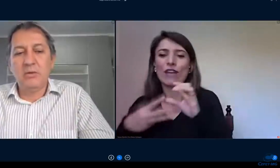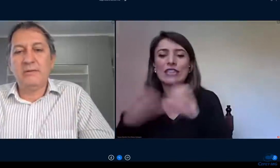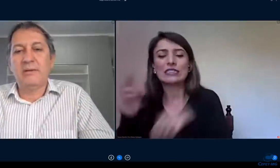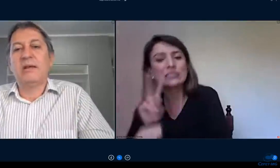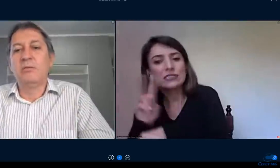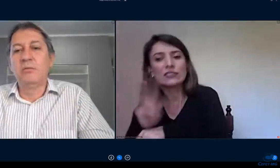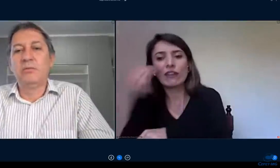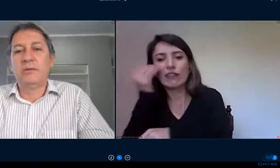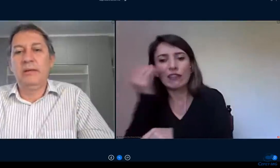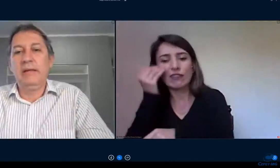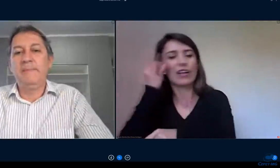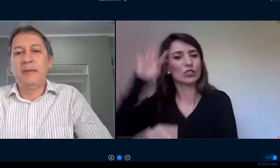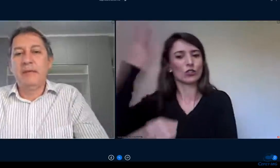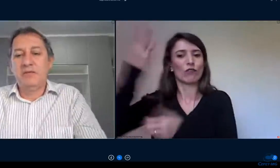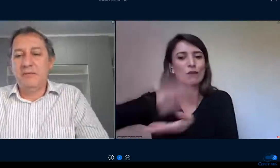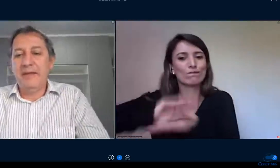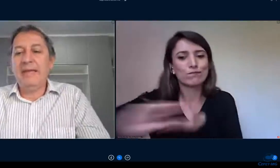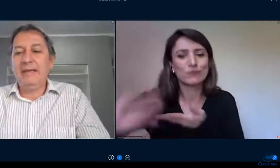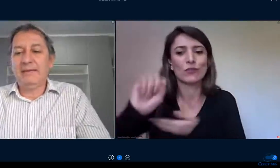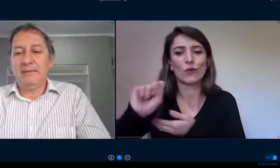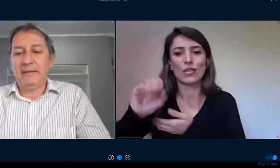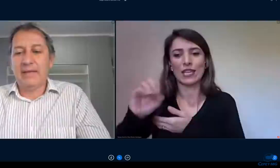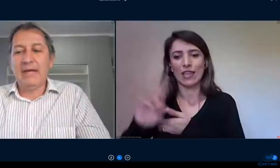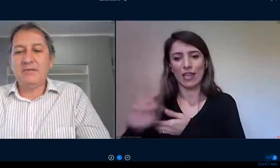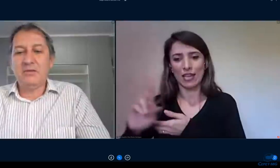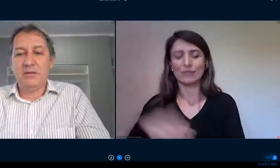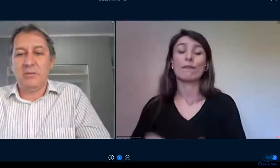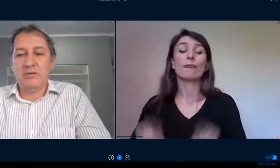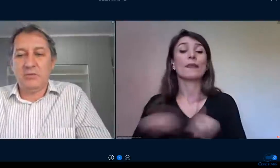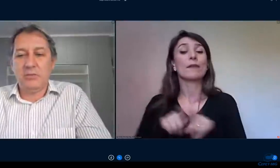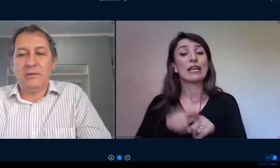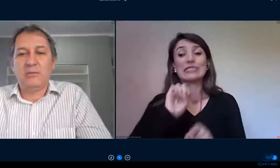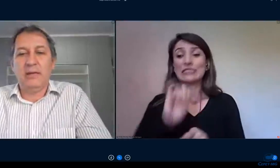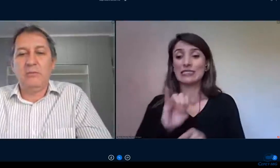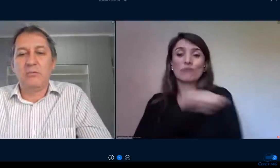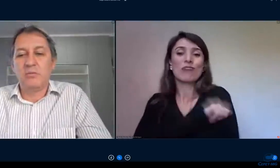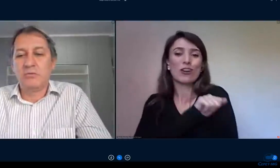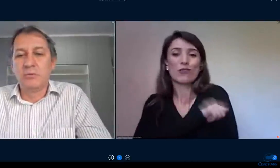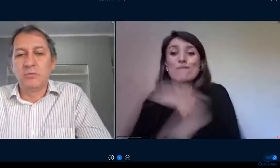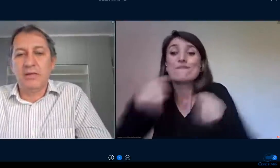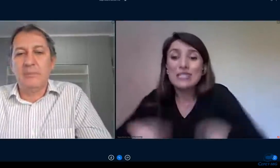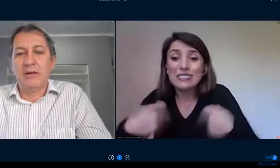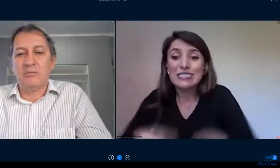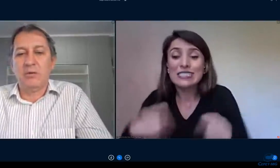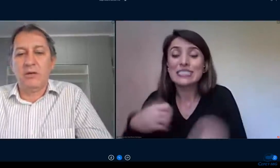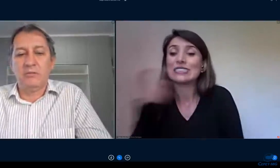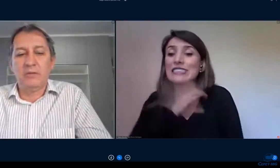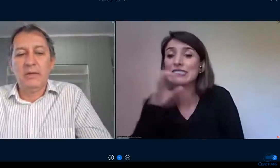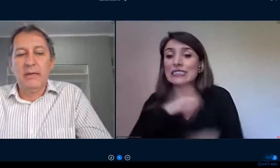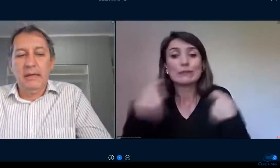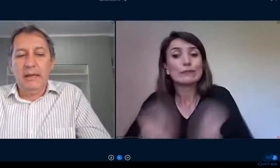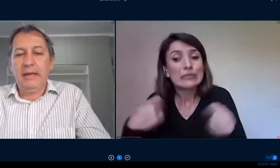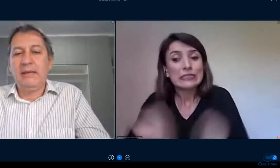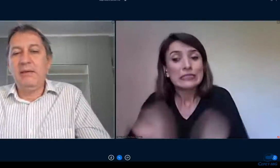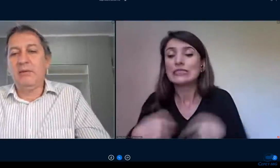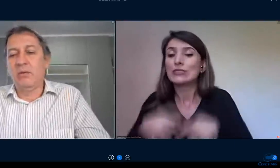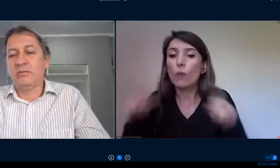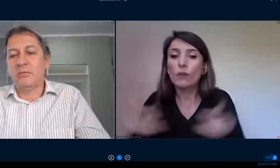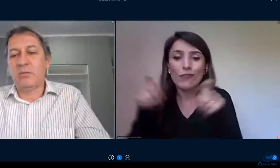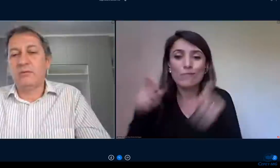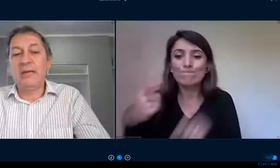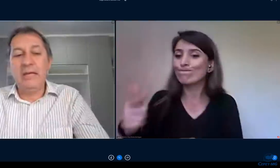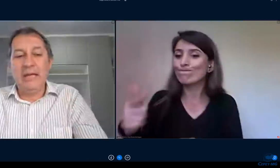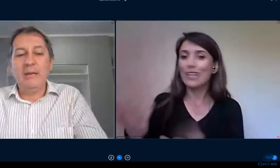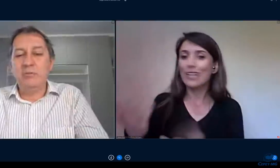computadores aos alunos que tiverem necessidade então a instituição tem um conjunto de laboratórios que